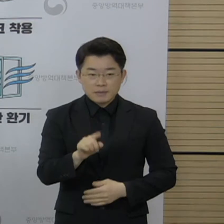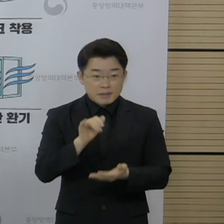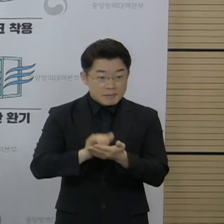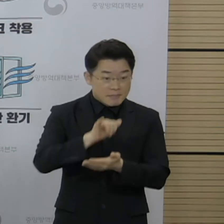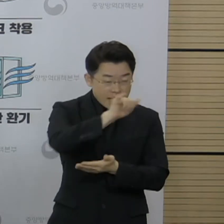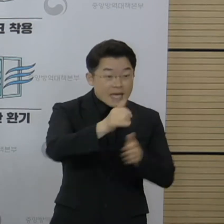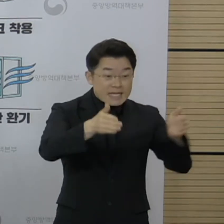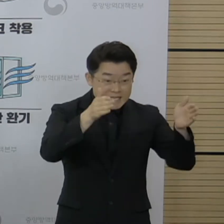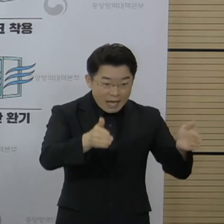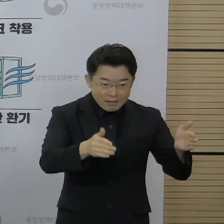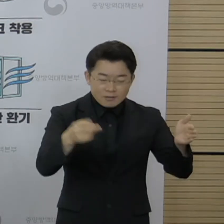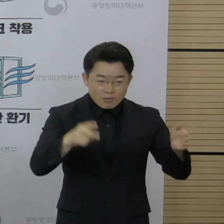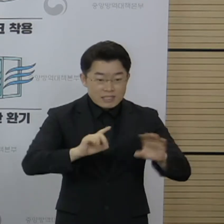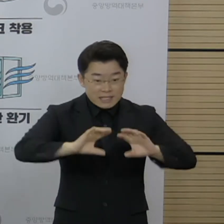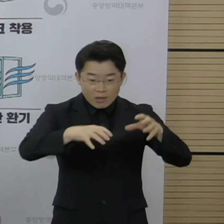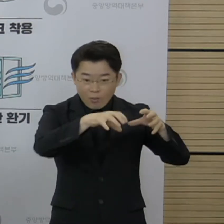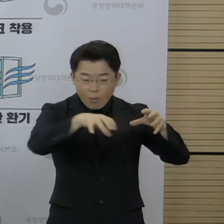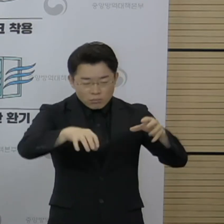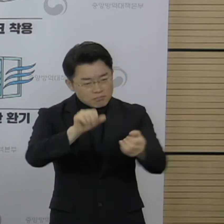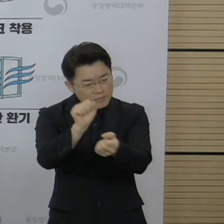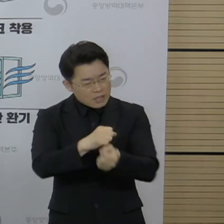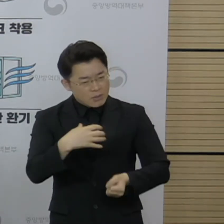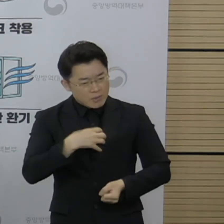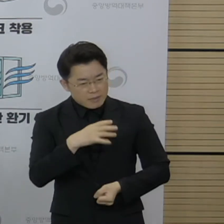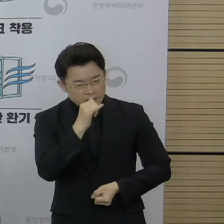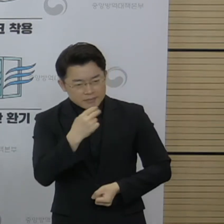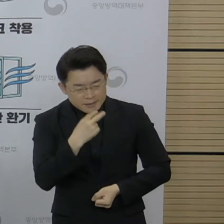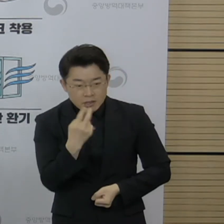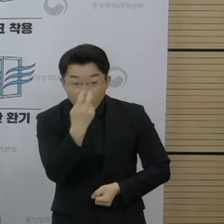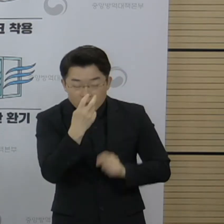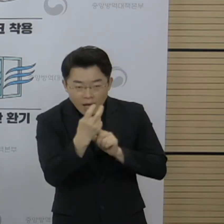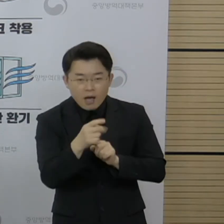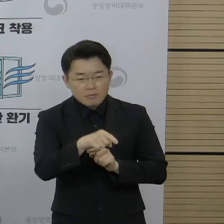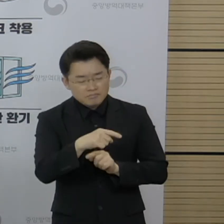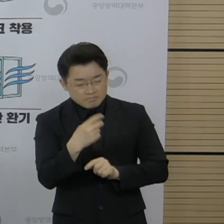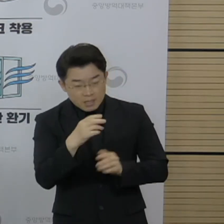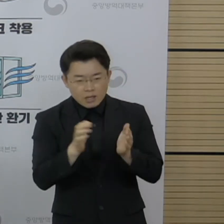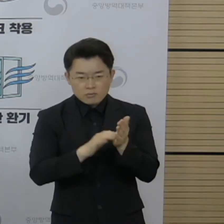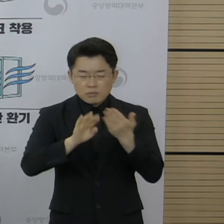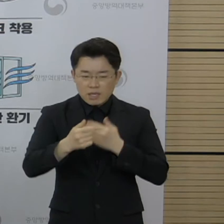국가에 대한 심사기준을 완화해서 운영할 예정입니다.